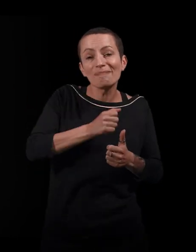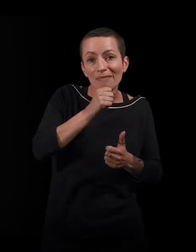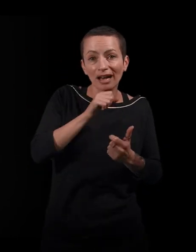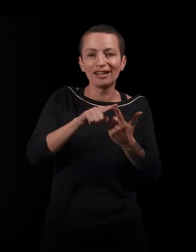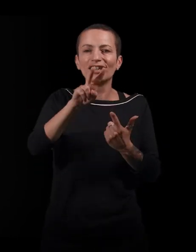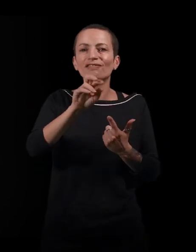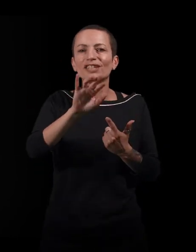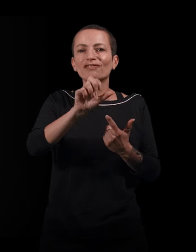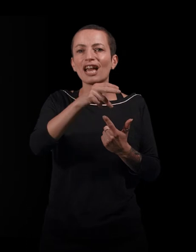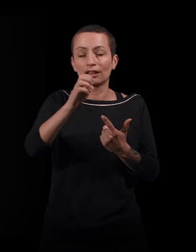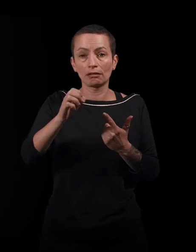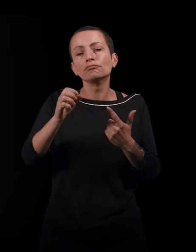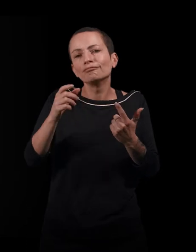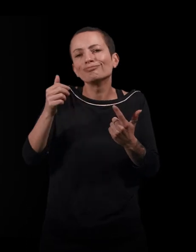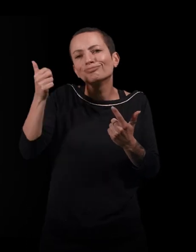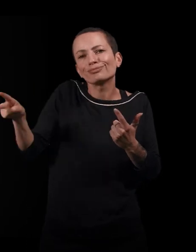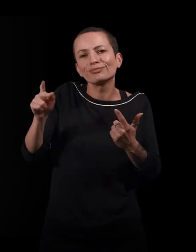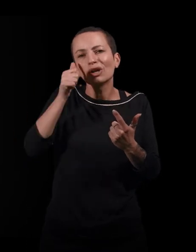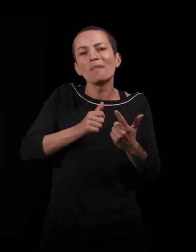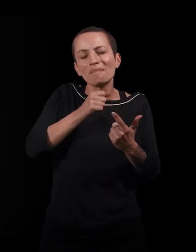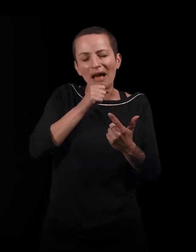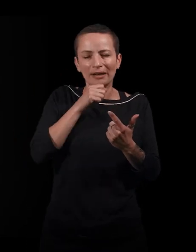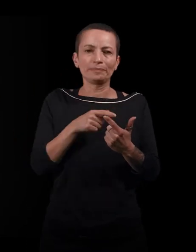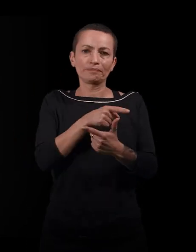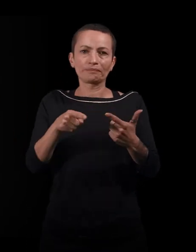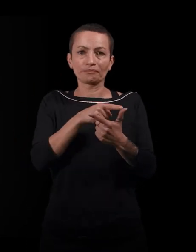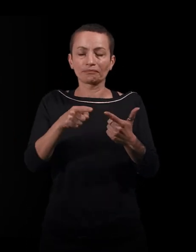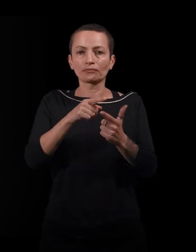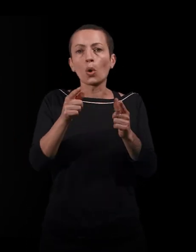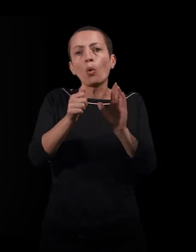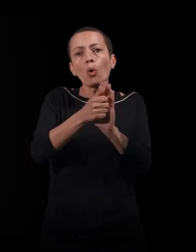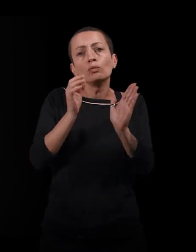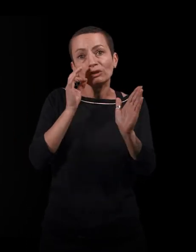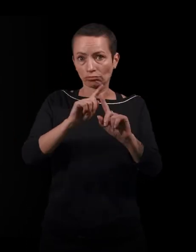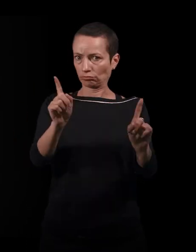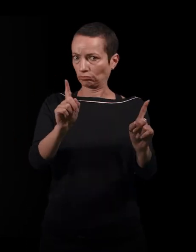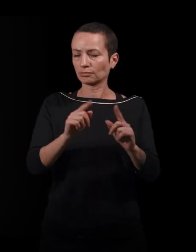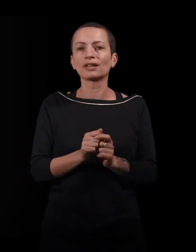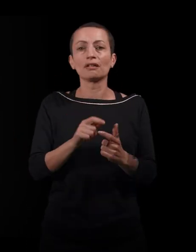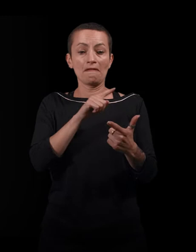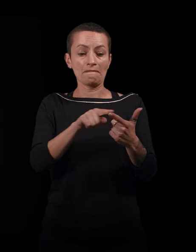Viviane, la femme de Marcel et votre grand-mère, qui sont loin d'être des seconds rôles. L'avis de ces femmes,